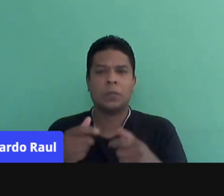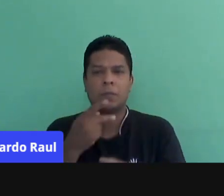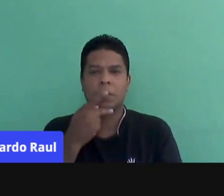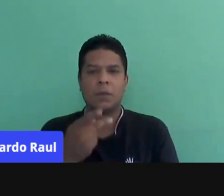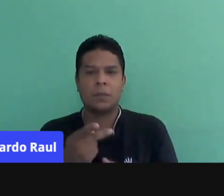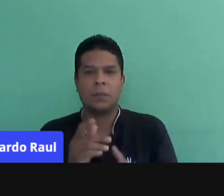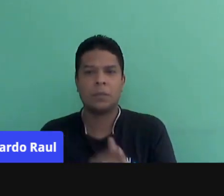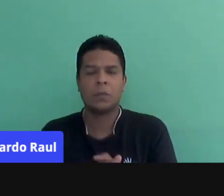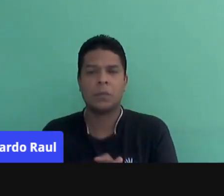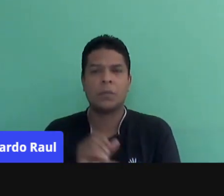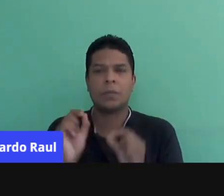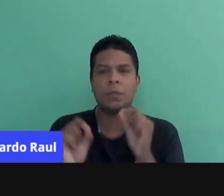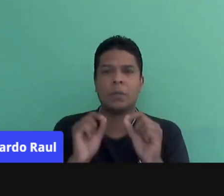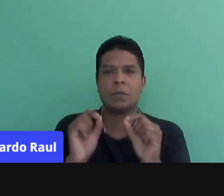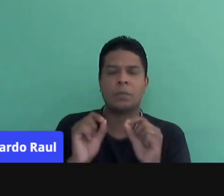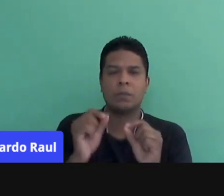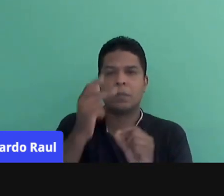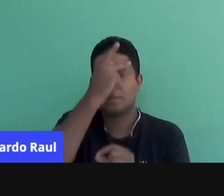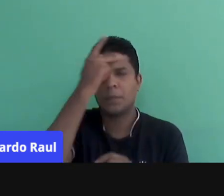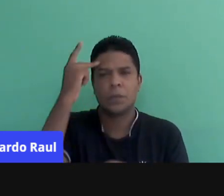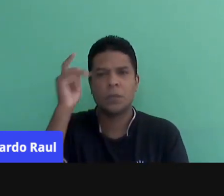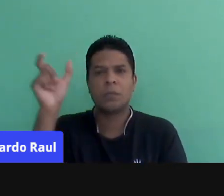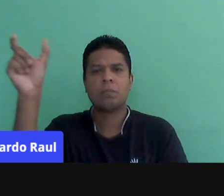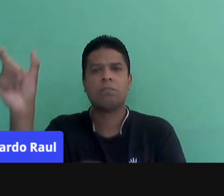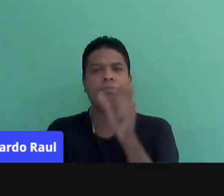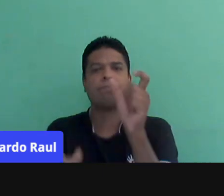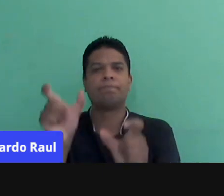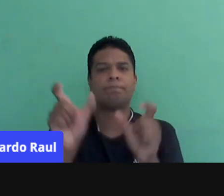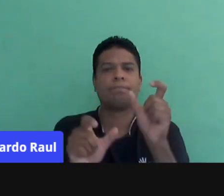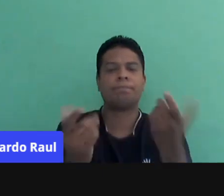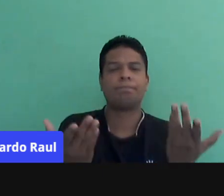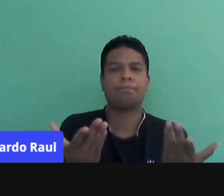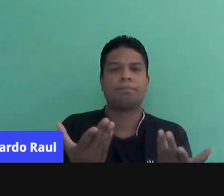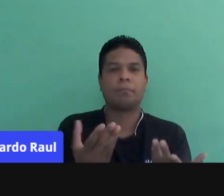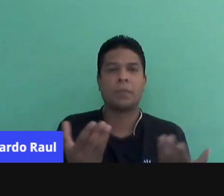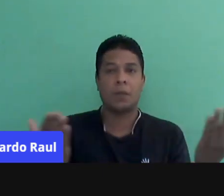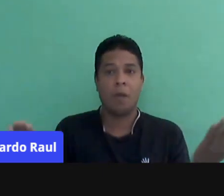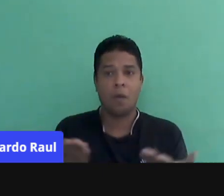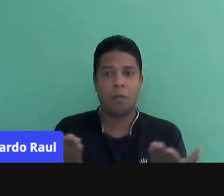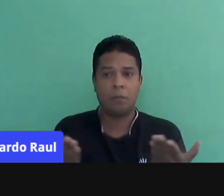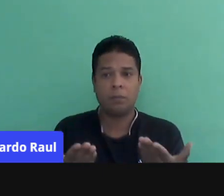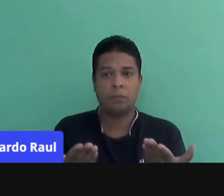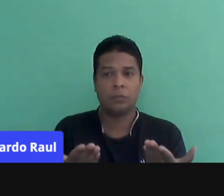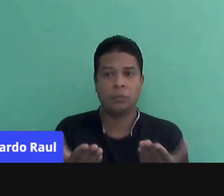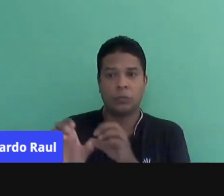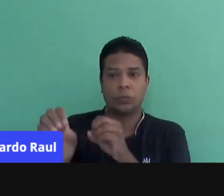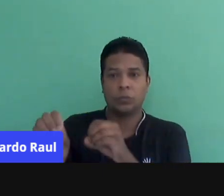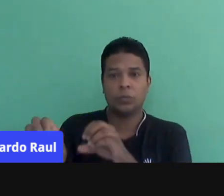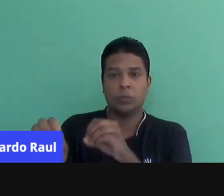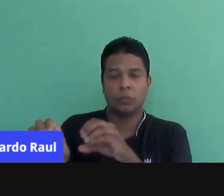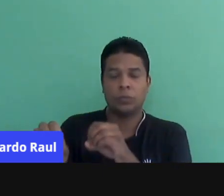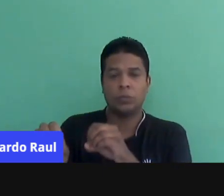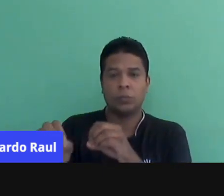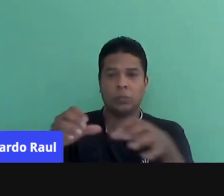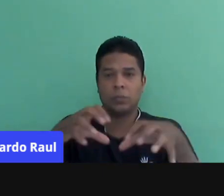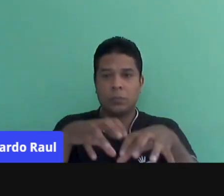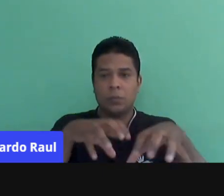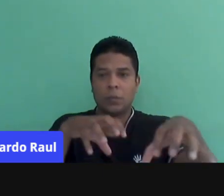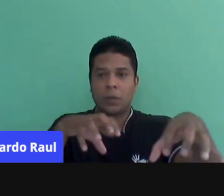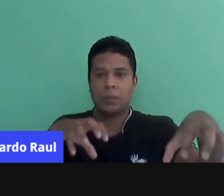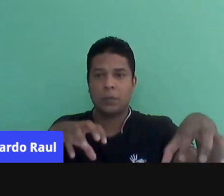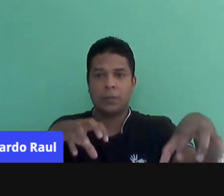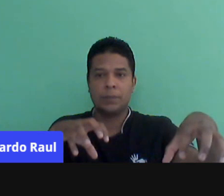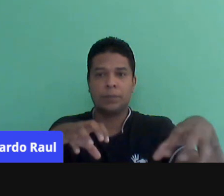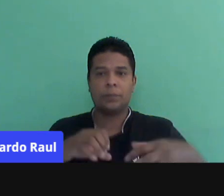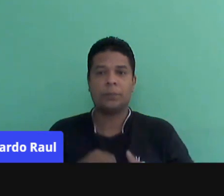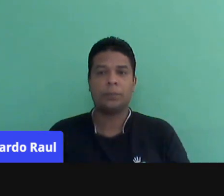com quem eu estou falando, qual é a realidade que nós temos nesse momento para o ensino remoto? Então, nós só